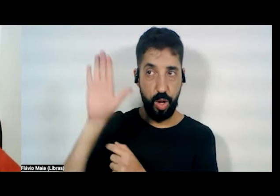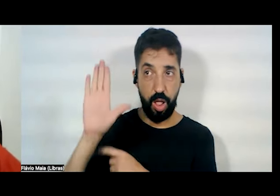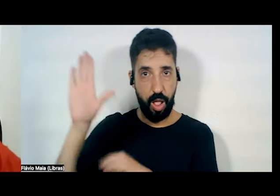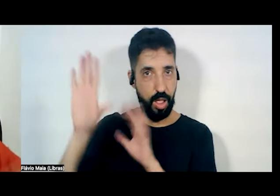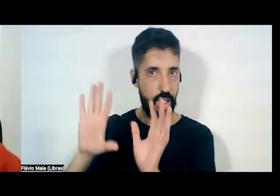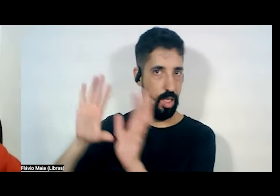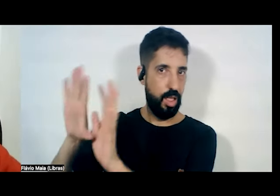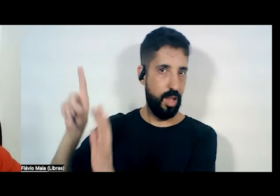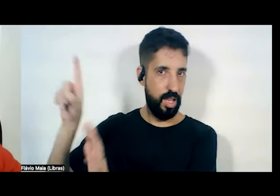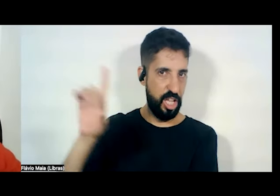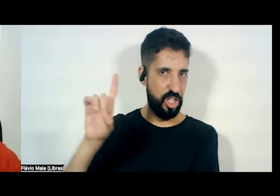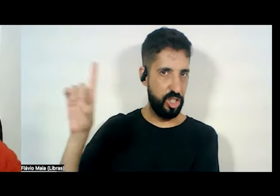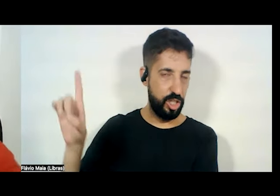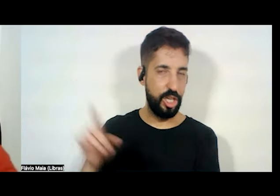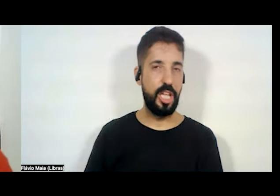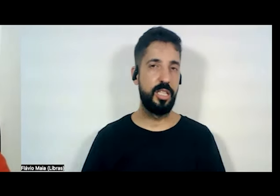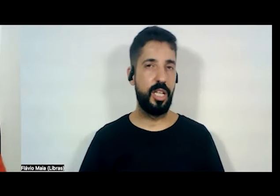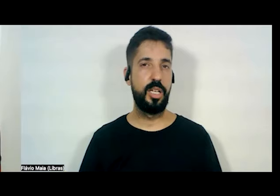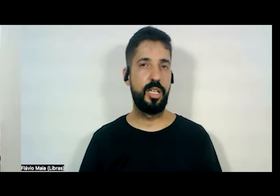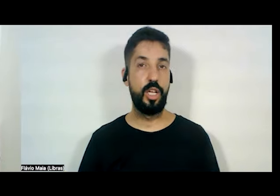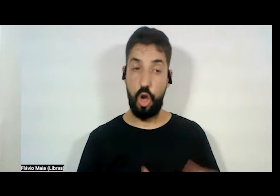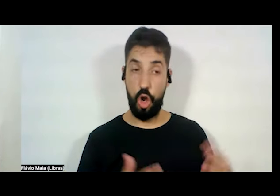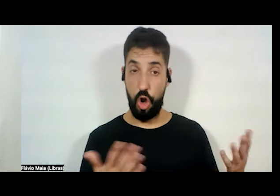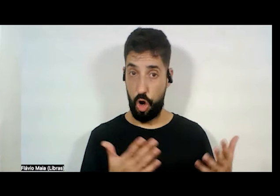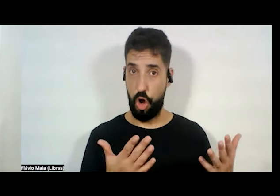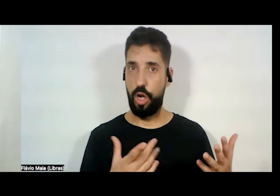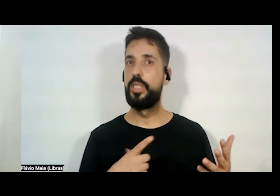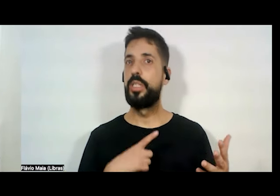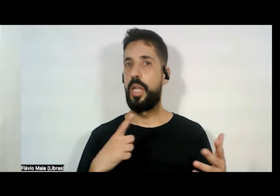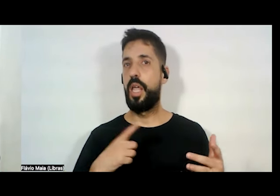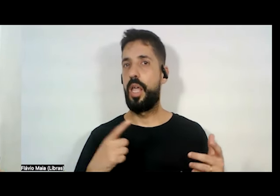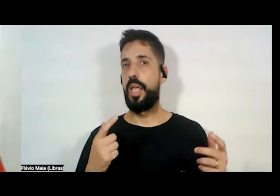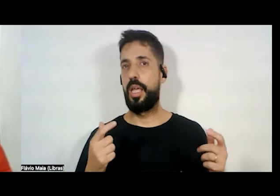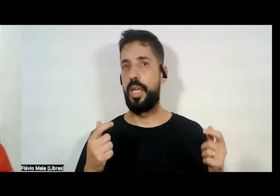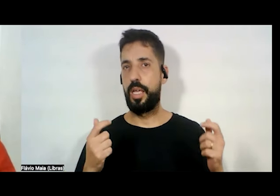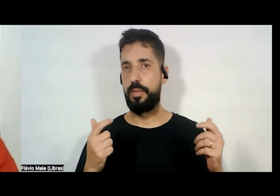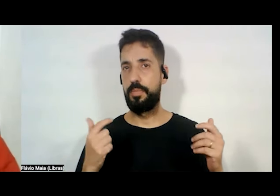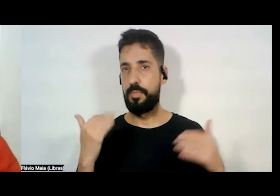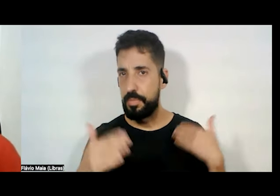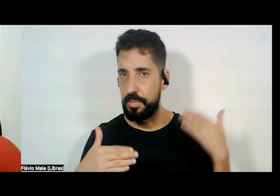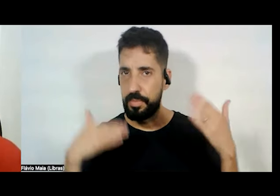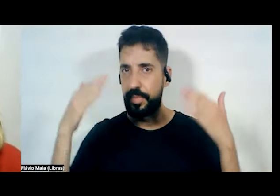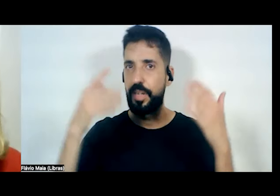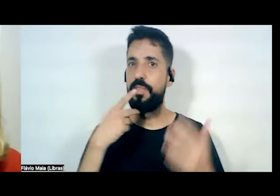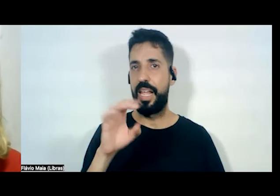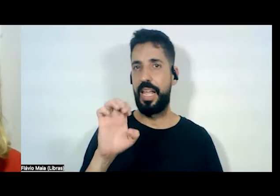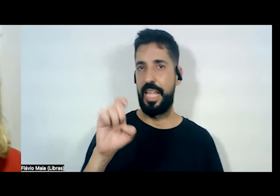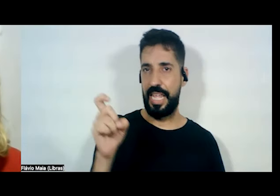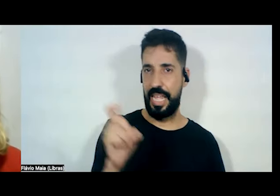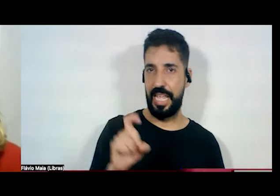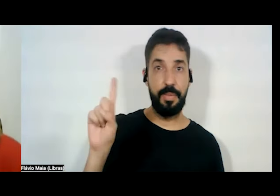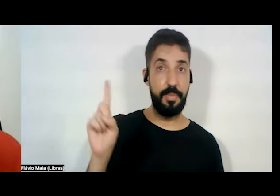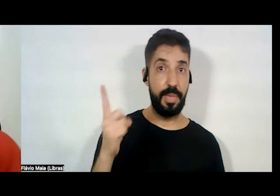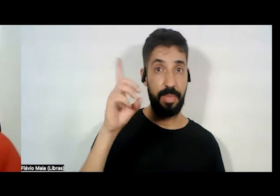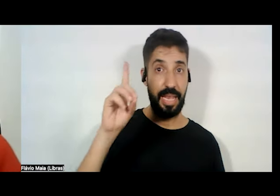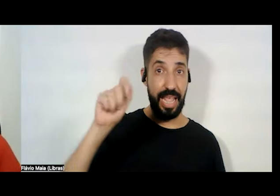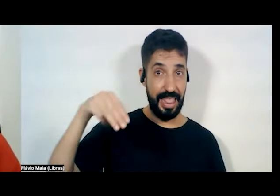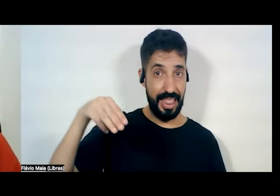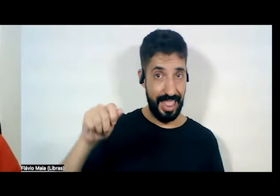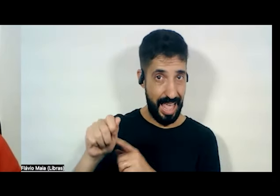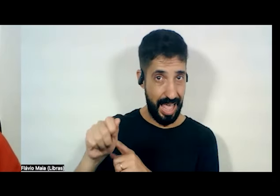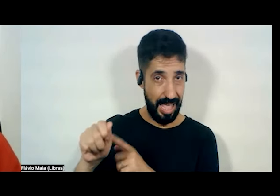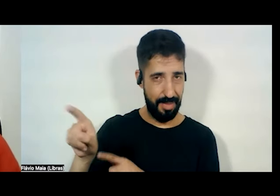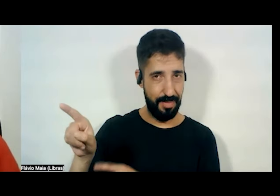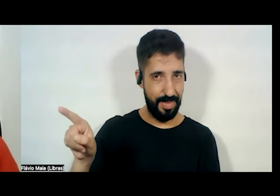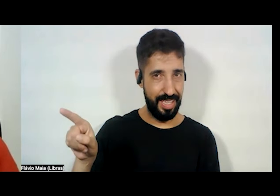estão hoje incensando tantas vezes a ex-primeira-dama como possível candidata, são setores